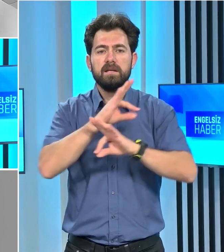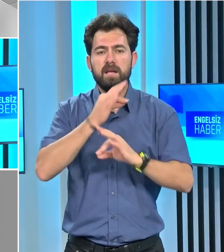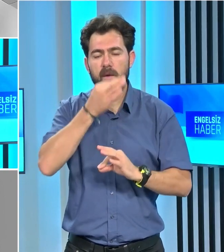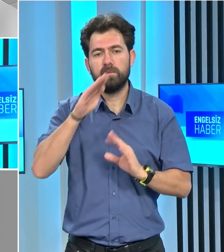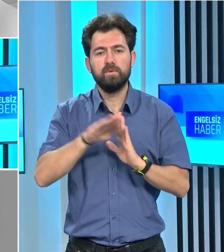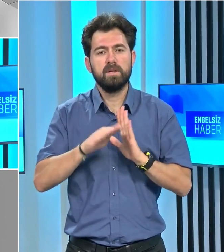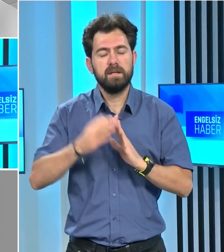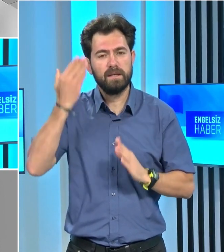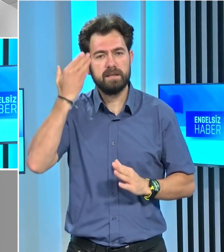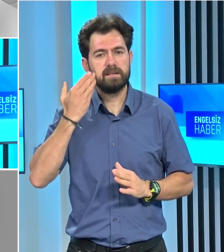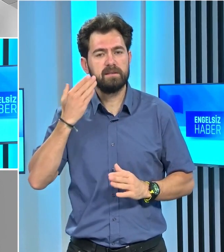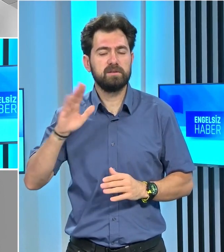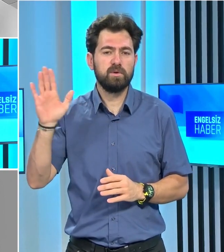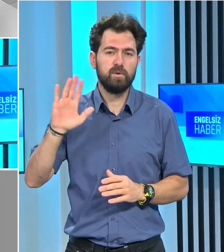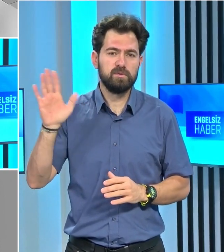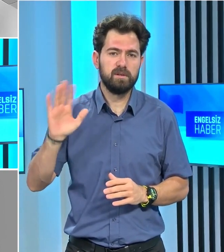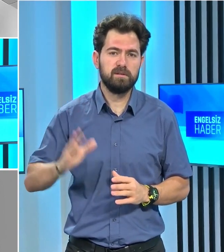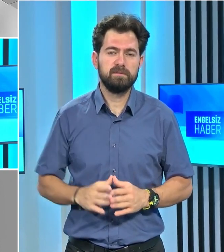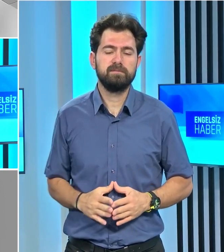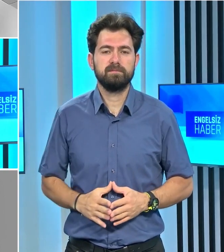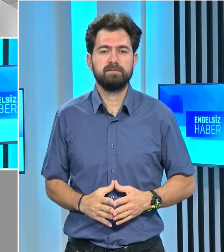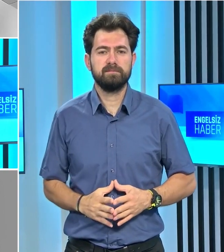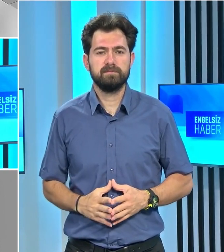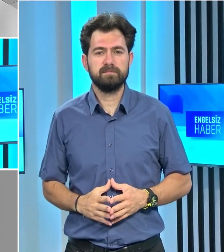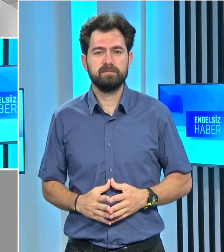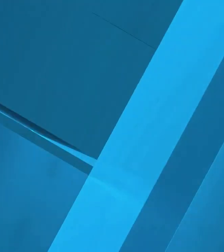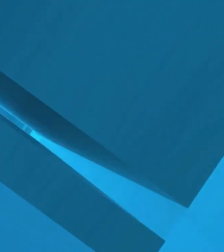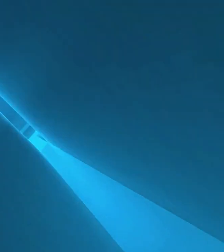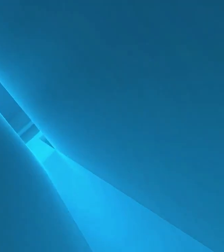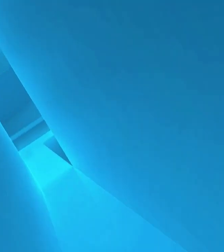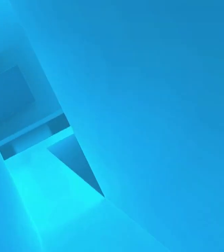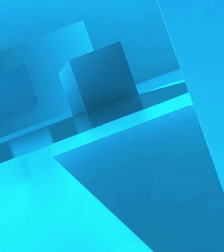Engelsiz Haber Bülteni'ni izlediniz. Hoşçakalın.